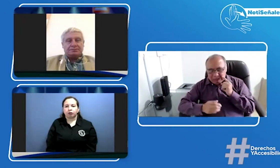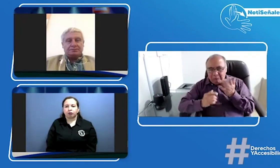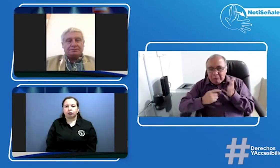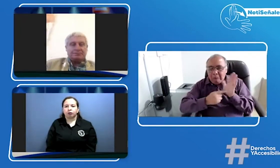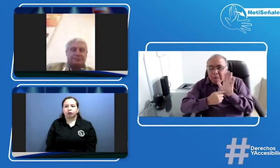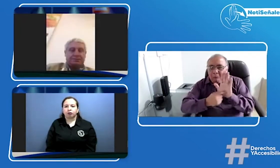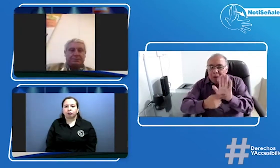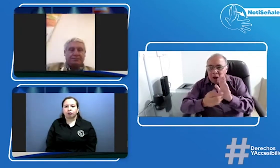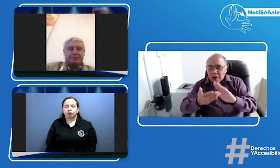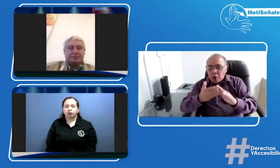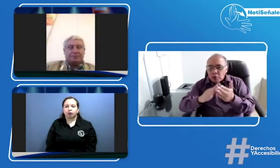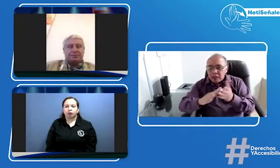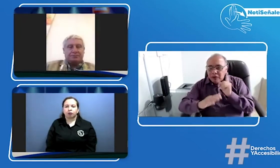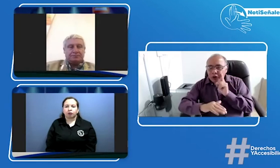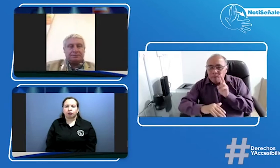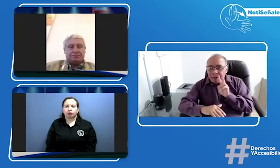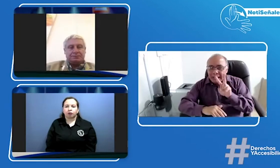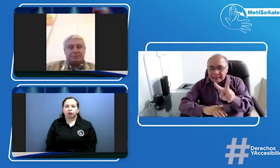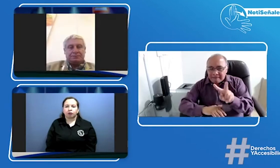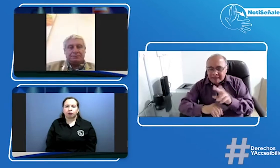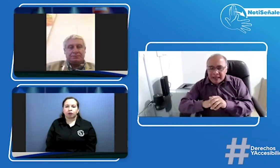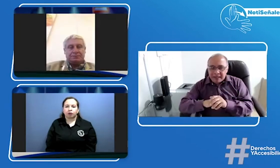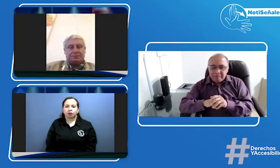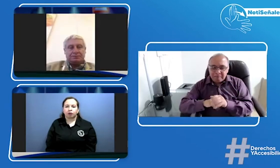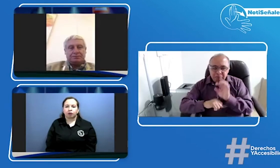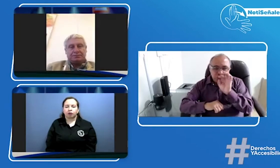un CRC en Risaralda entonces para que ustedes lo puedan ver